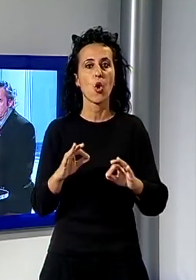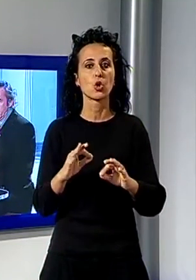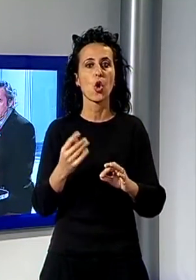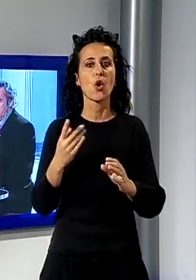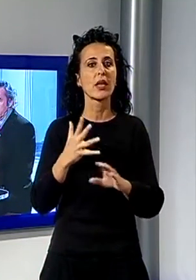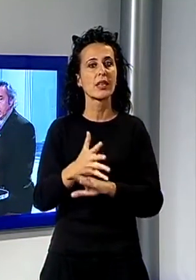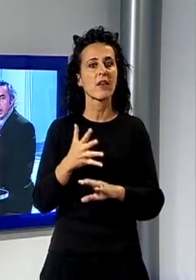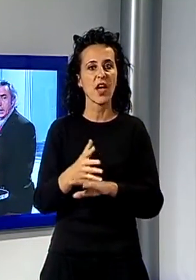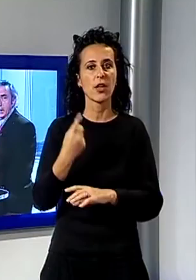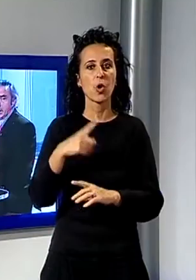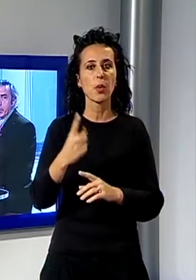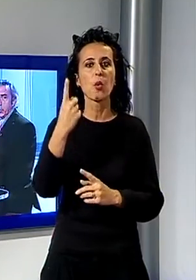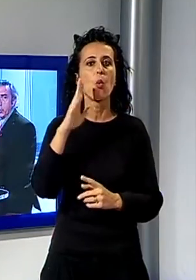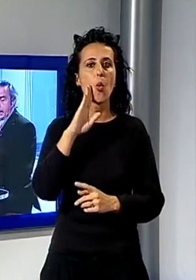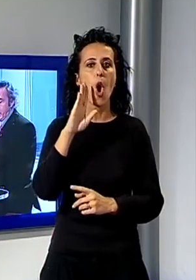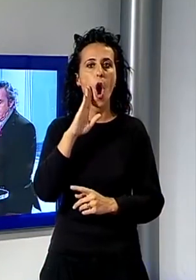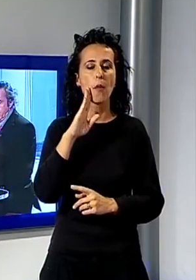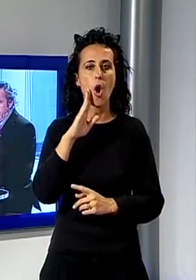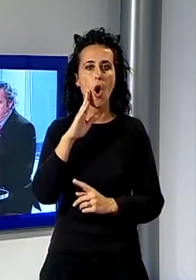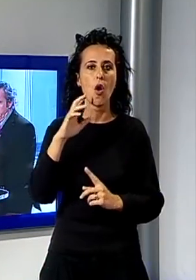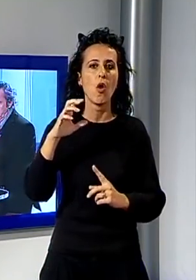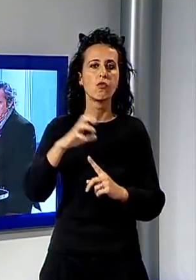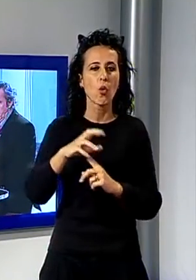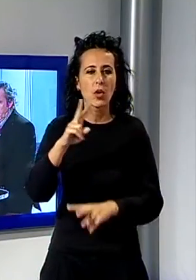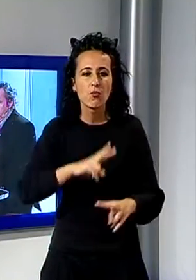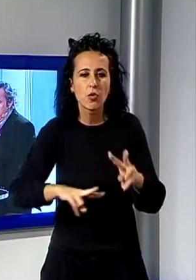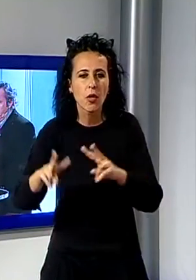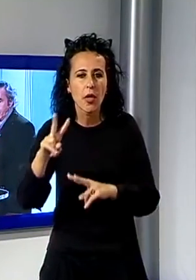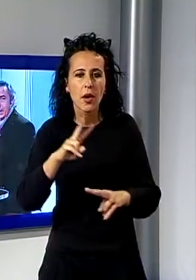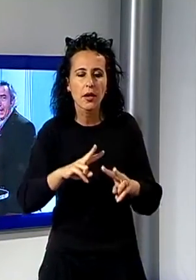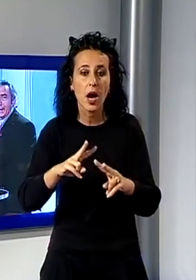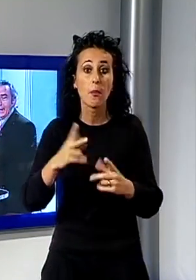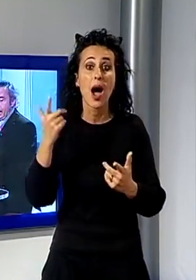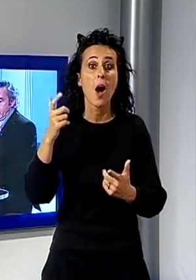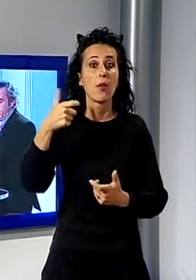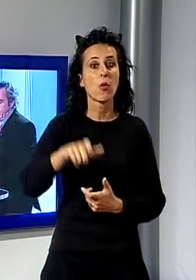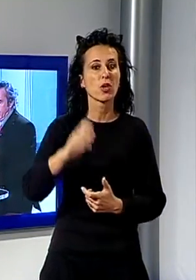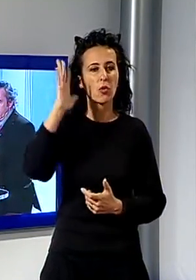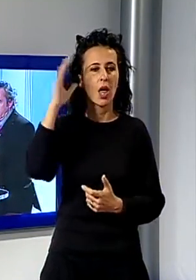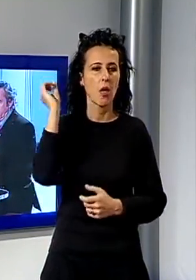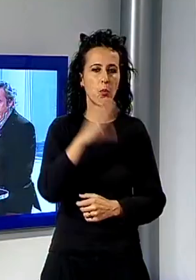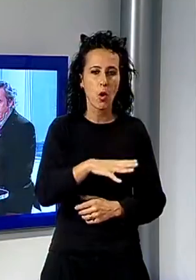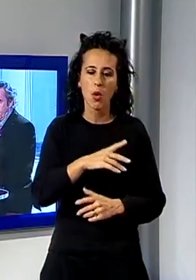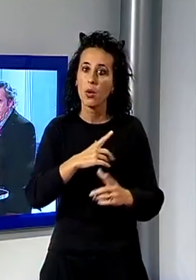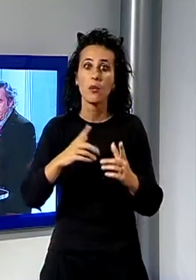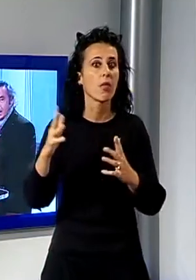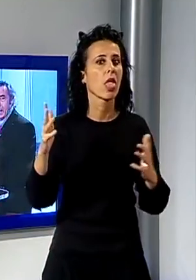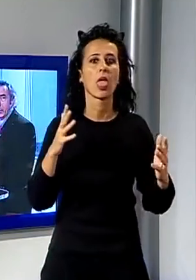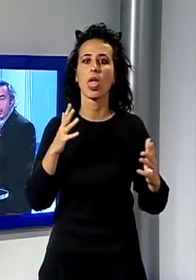cercatore di funghi che si era perduto a causa della pioggia. L'uomo, residente ad Empoli, stato ritrovato sano e salvo in una